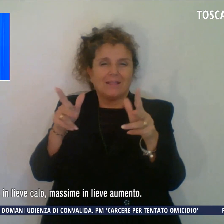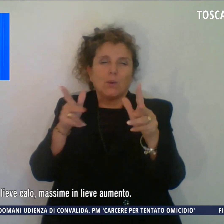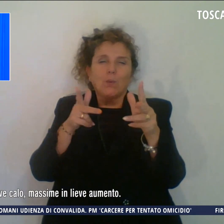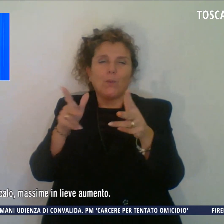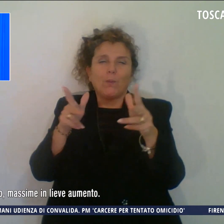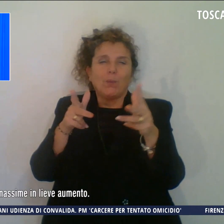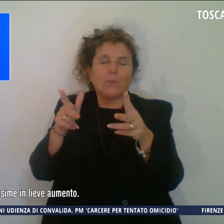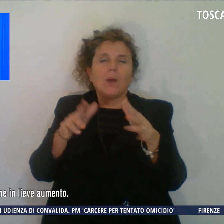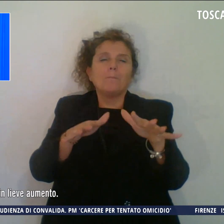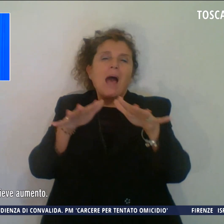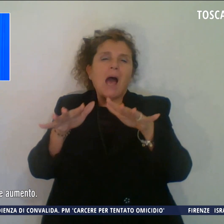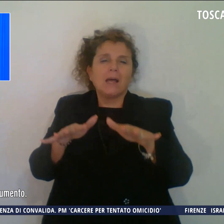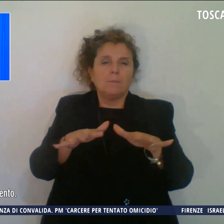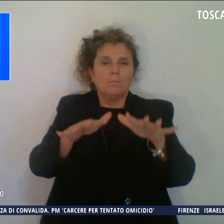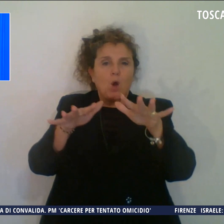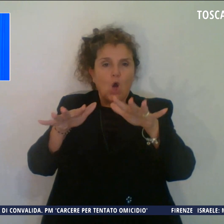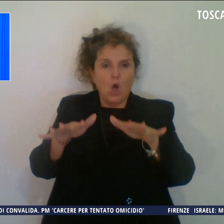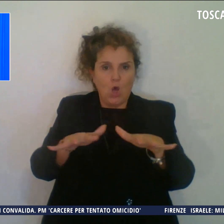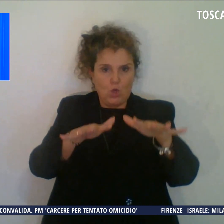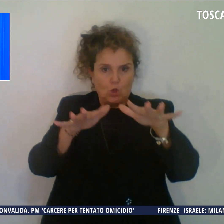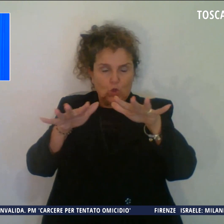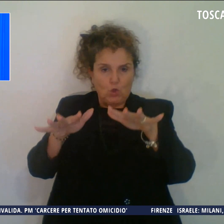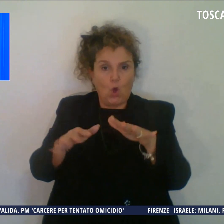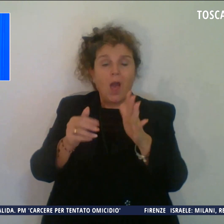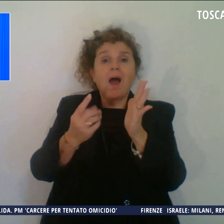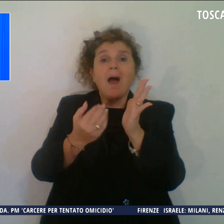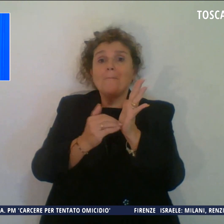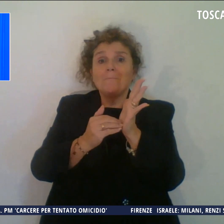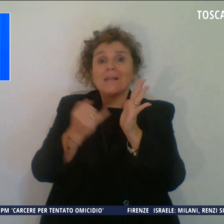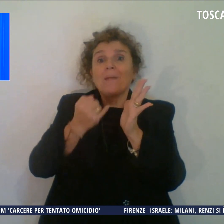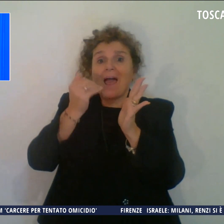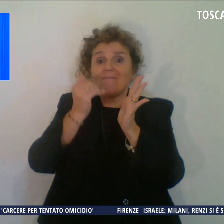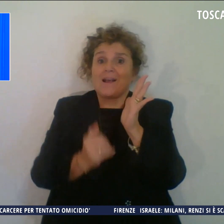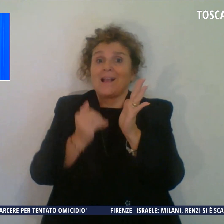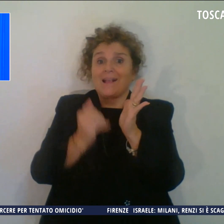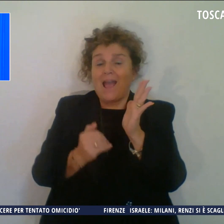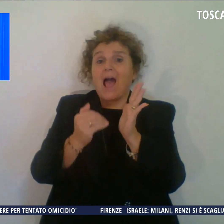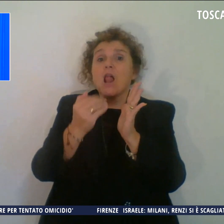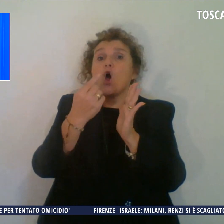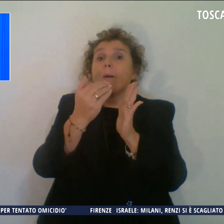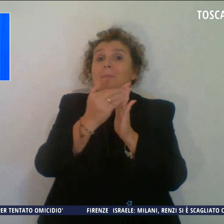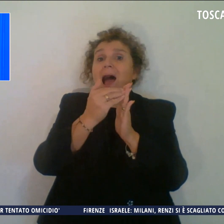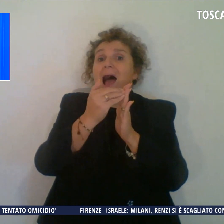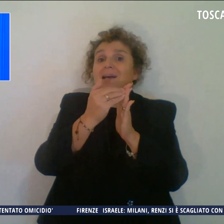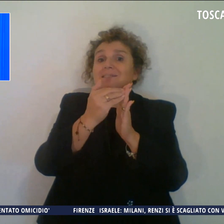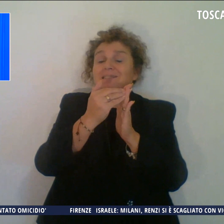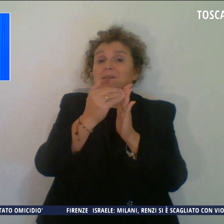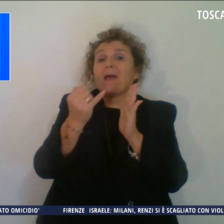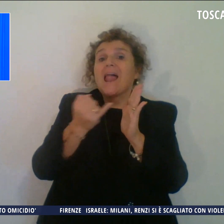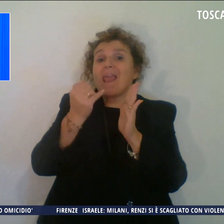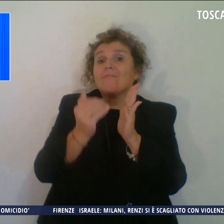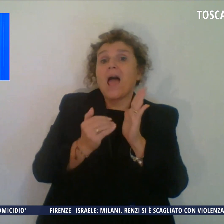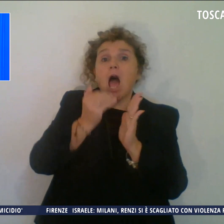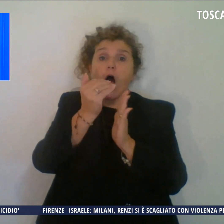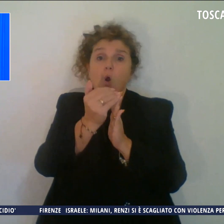poco mossi, e infine le temperature minime in lieve calo e massime invece in lieve aumento.